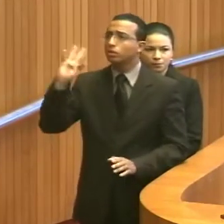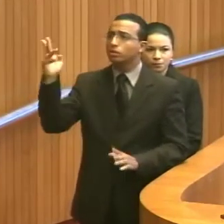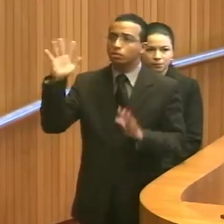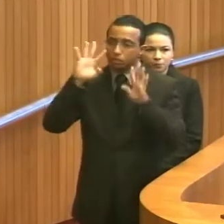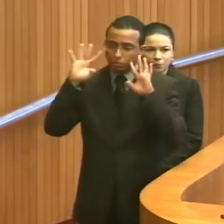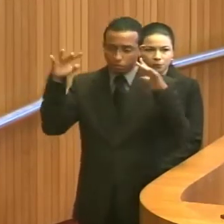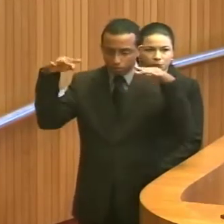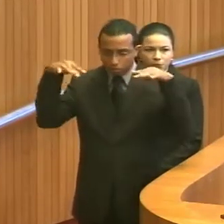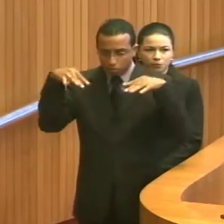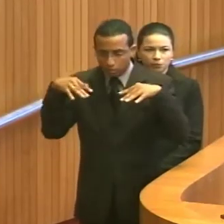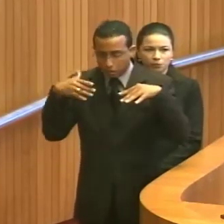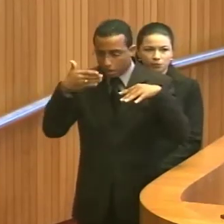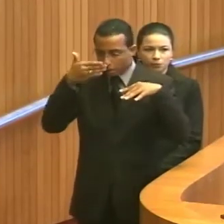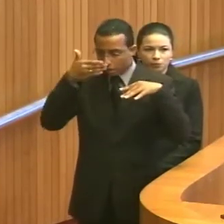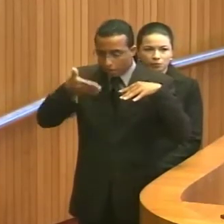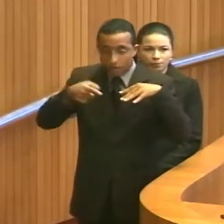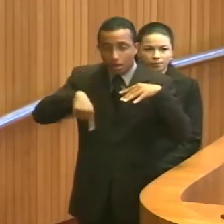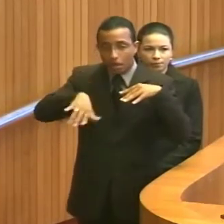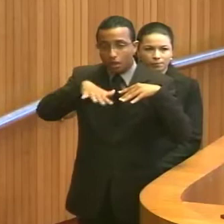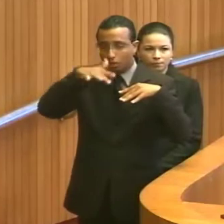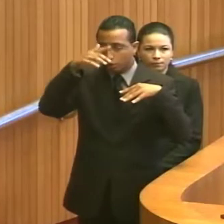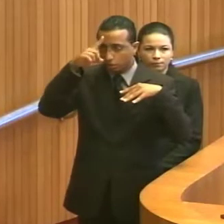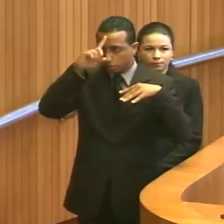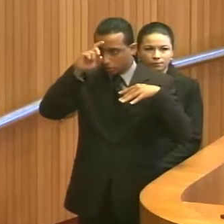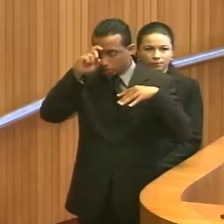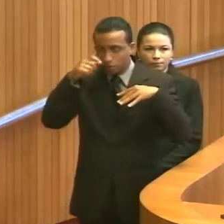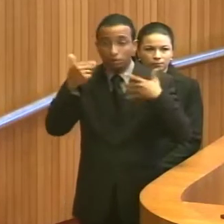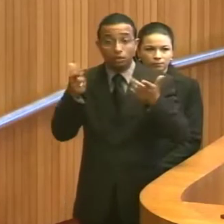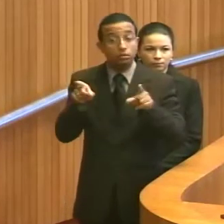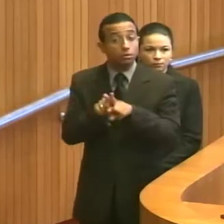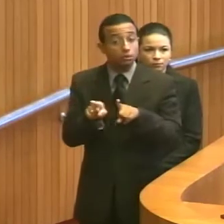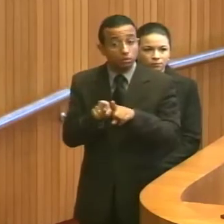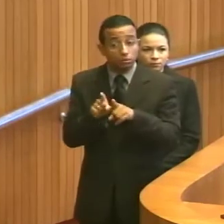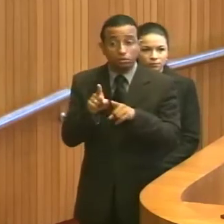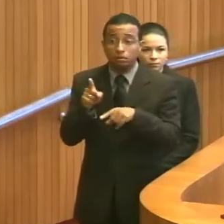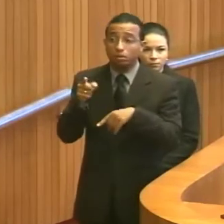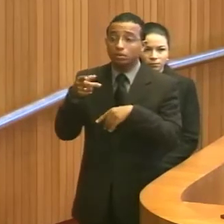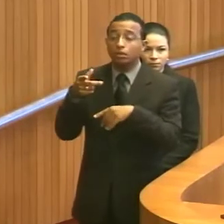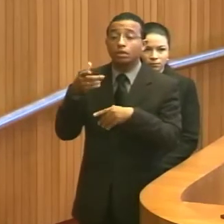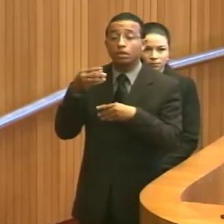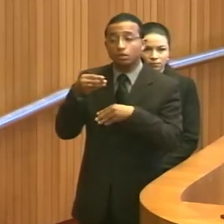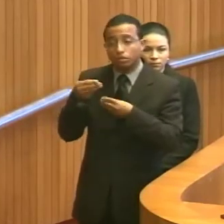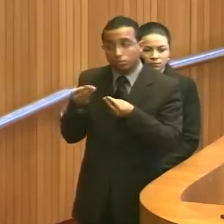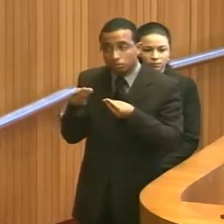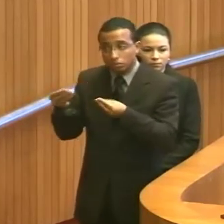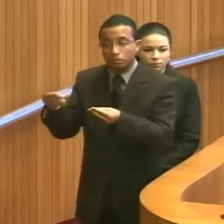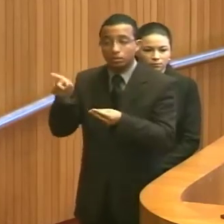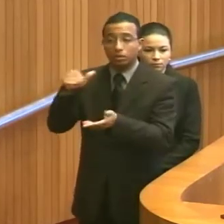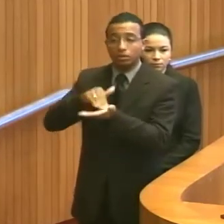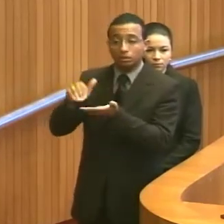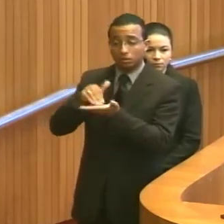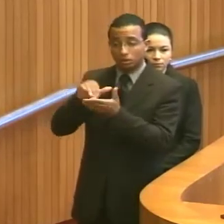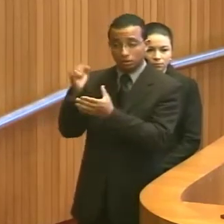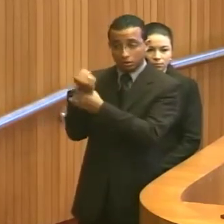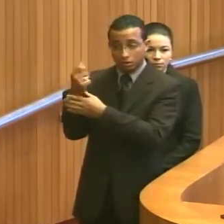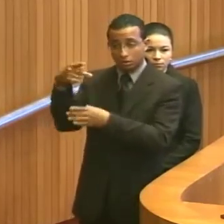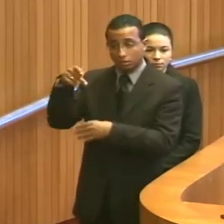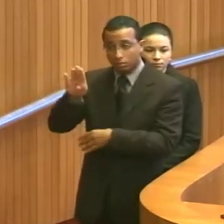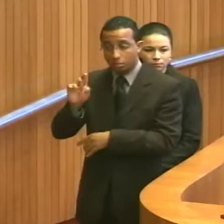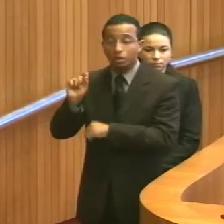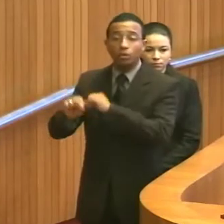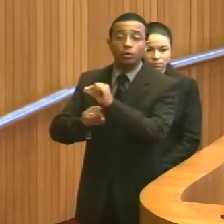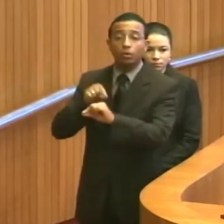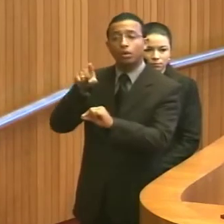todos nós realmente acompanhamos, na porta do hospital. E, ao mesmo tempo, também encaminhando a Secretaria de Segurança Pública,